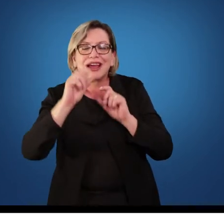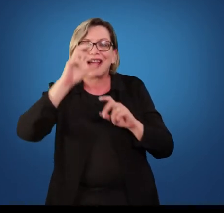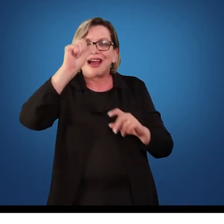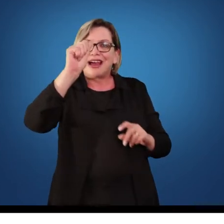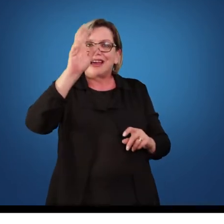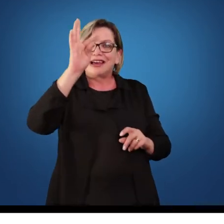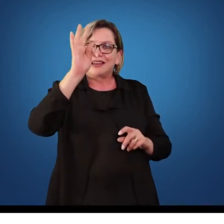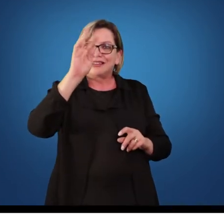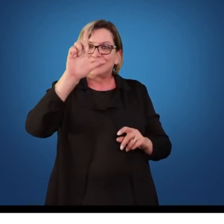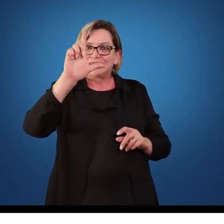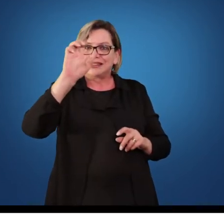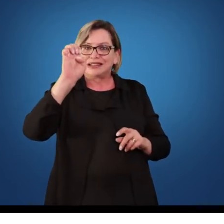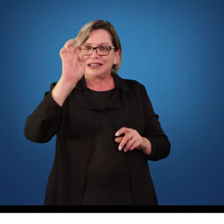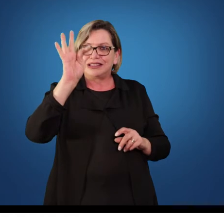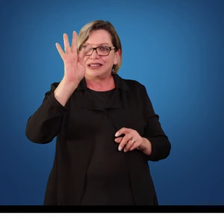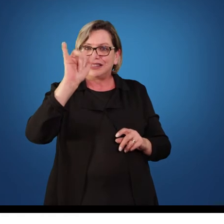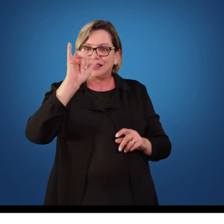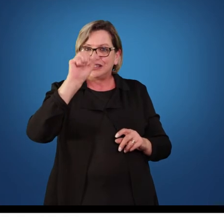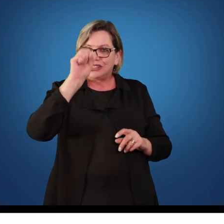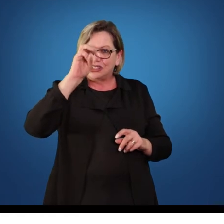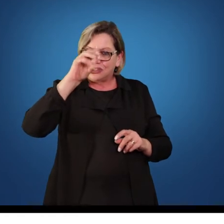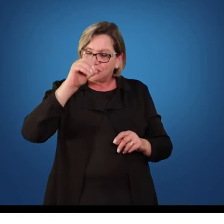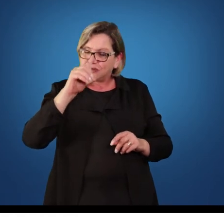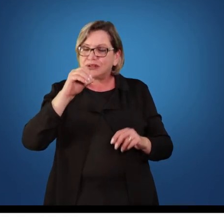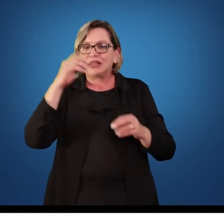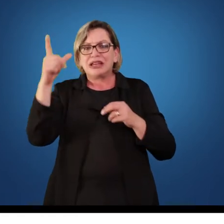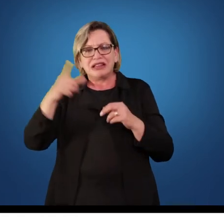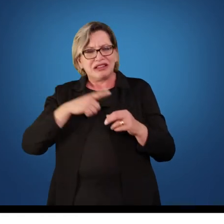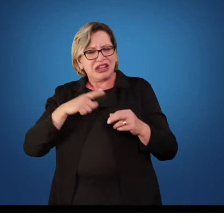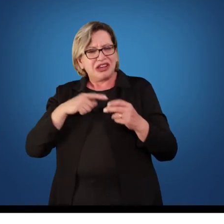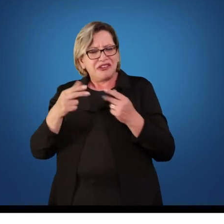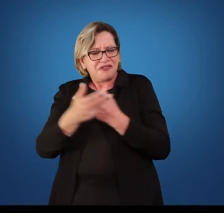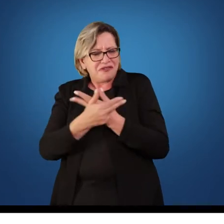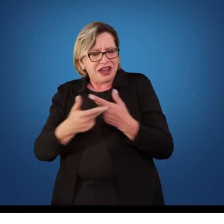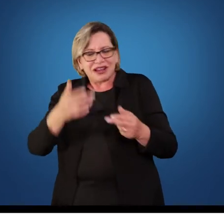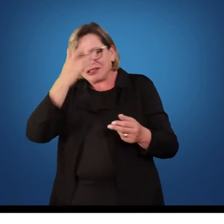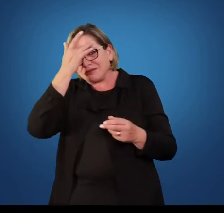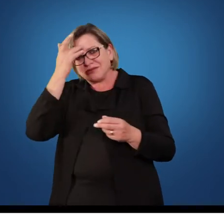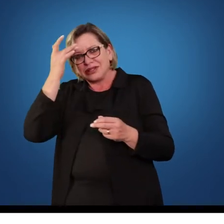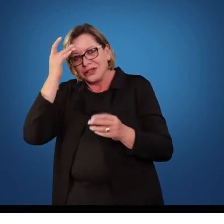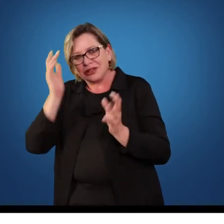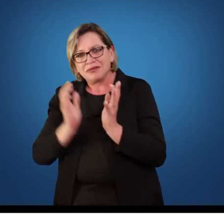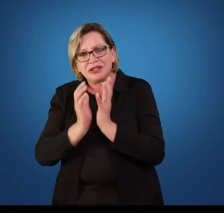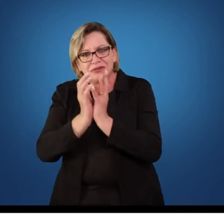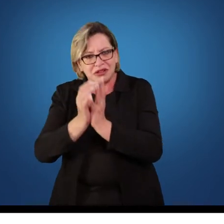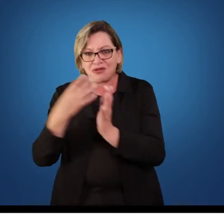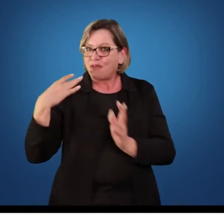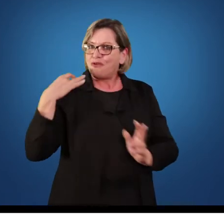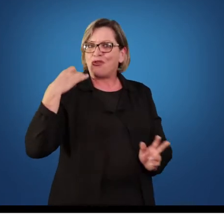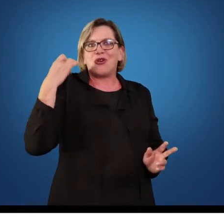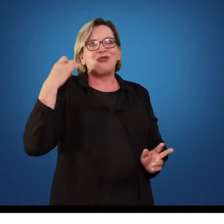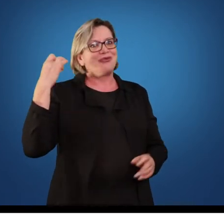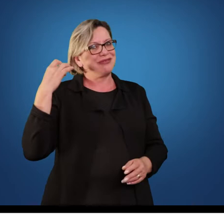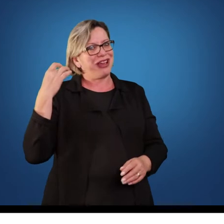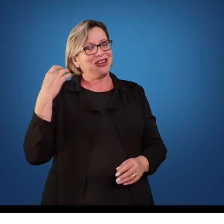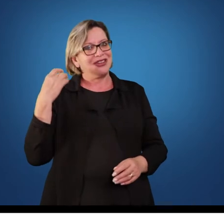brasileiros, vários campeões paranaenses e são projetos voluntários, que eu e mais dois amigos da minha escola trabalhamos.